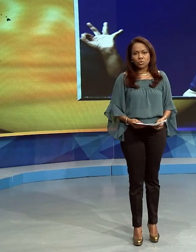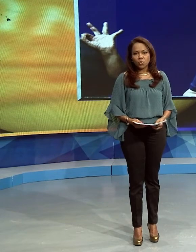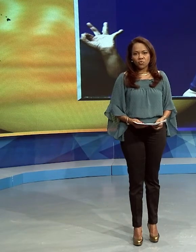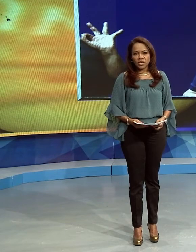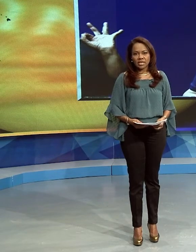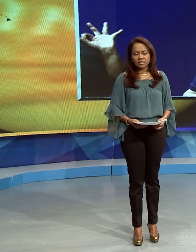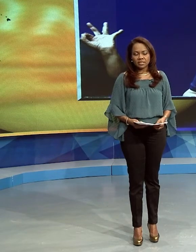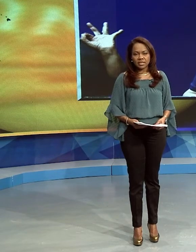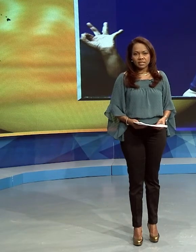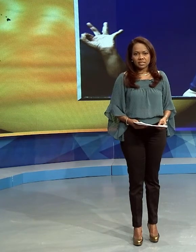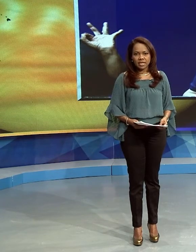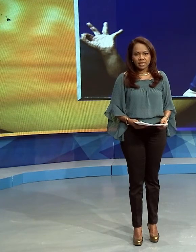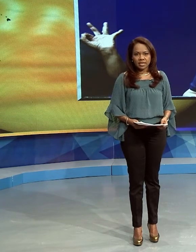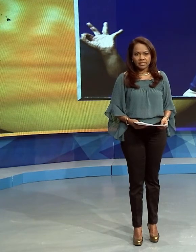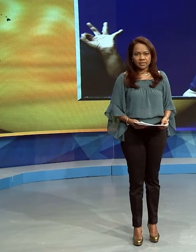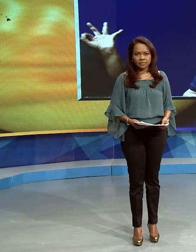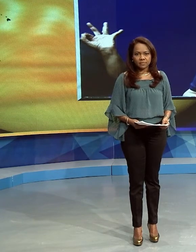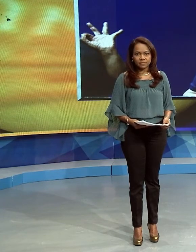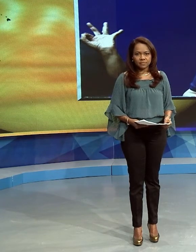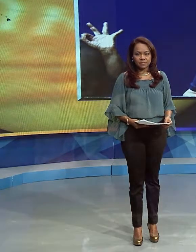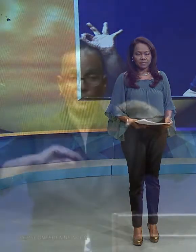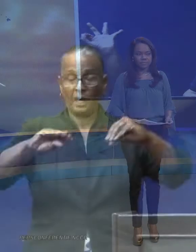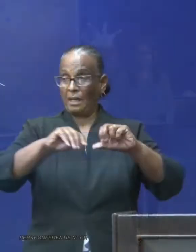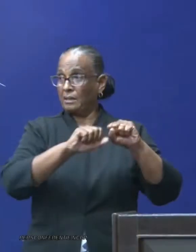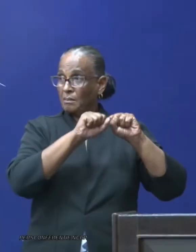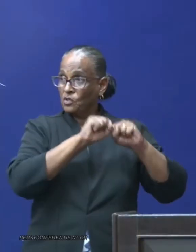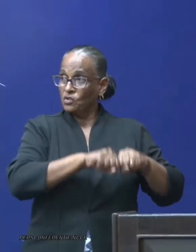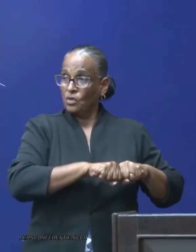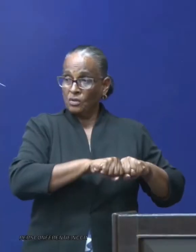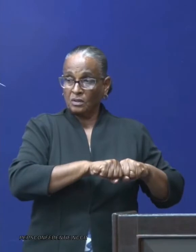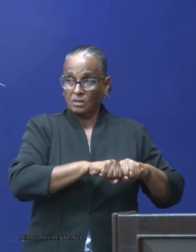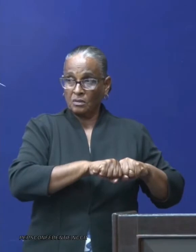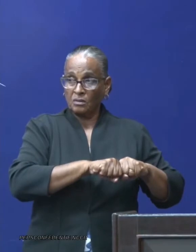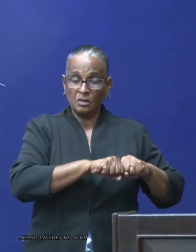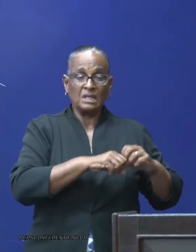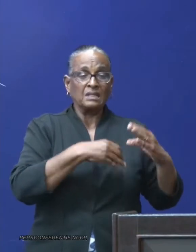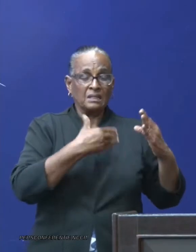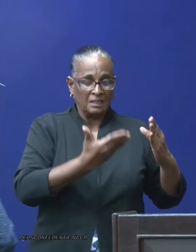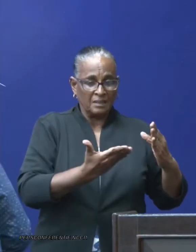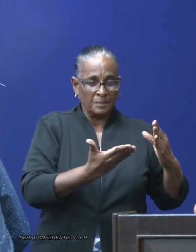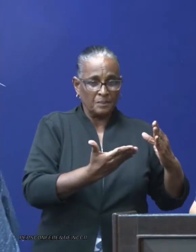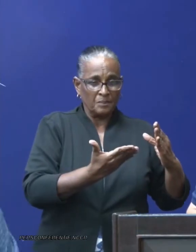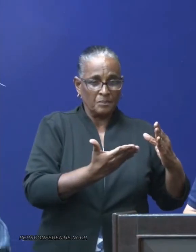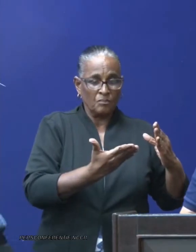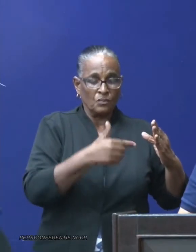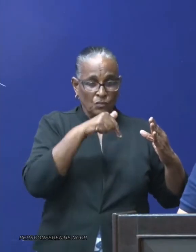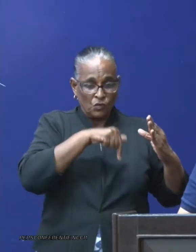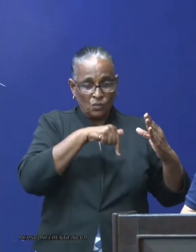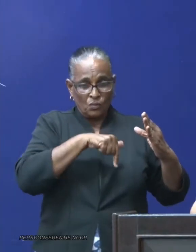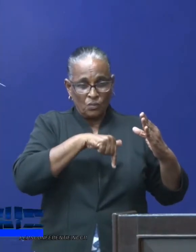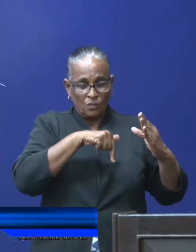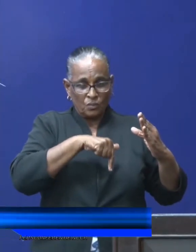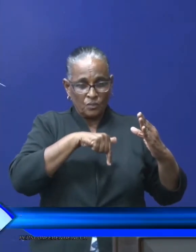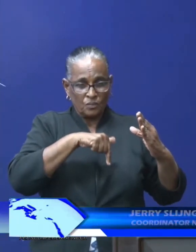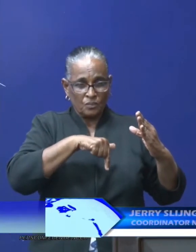genomen door de overheid, zegt Sleingaard. En dat besluit houdt zoveel in dat wij nu